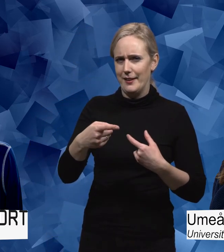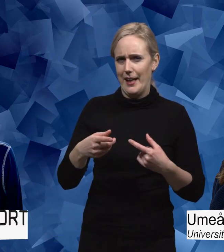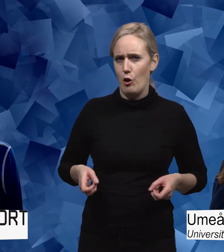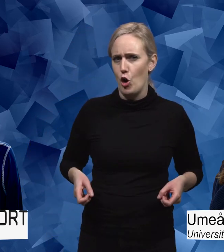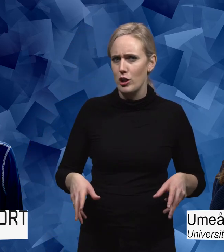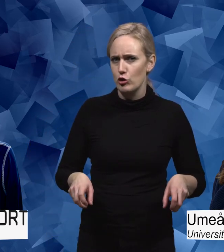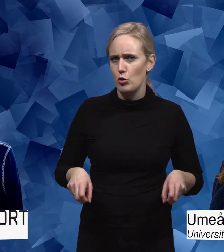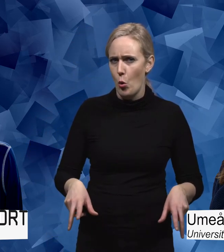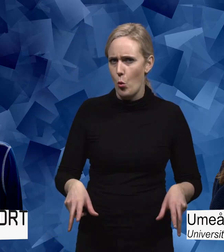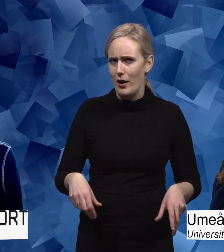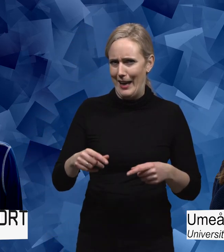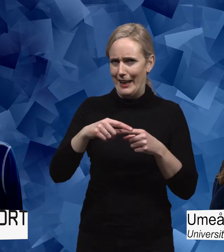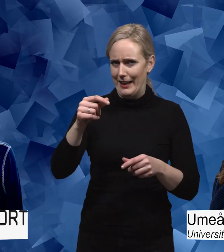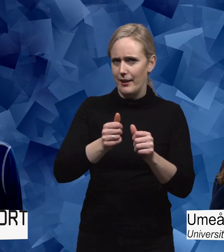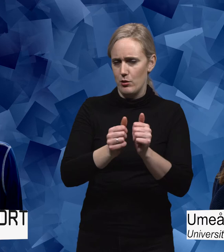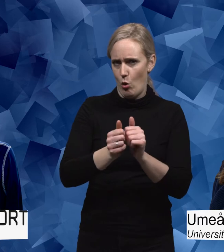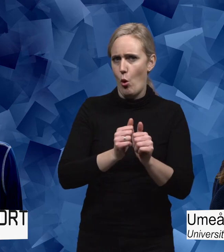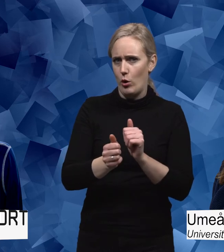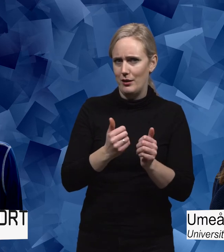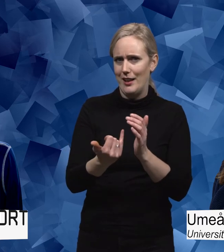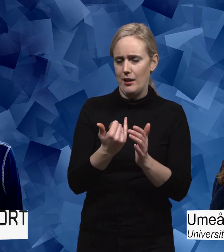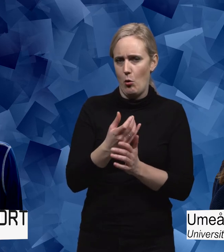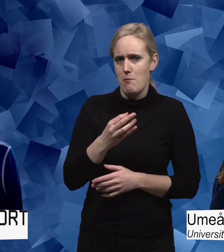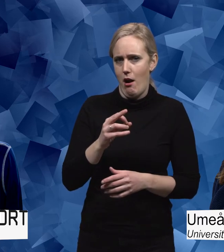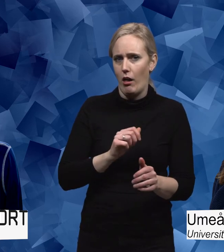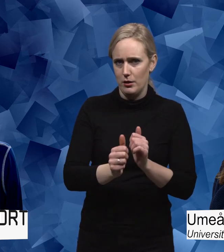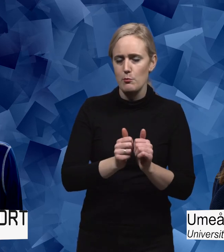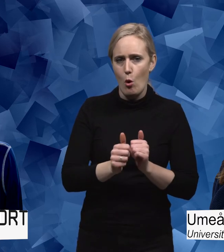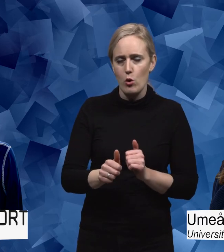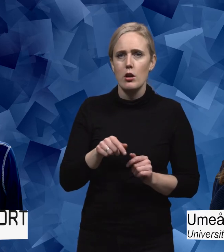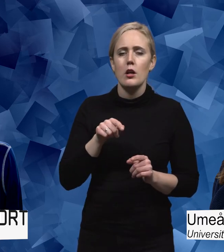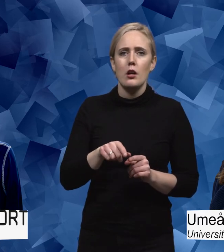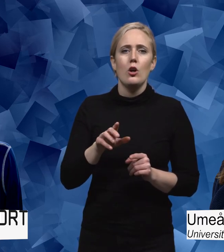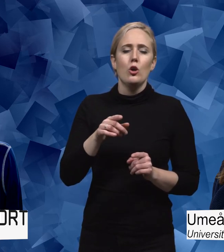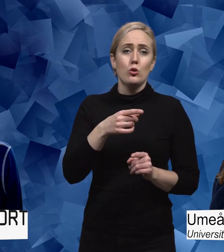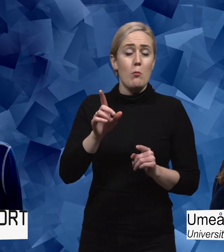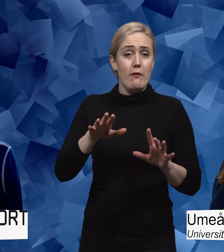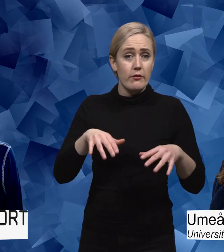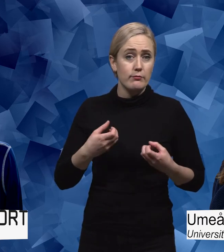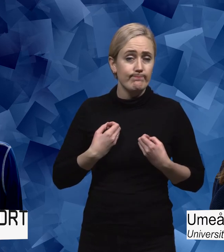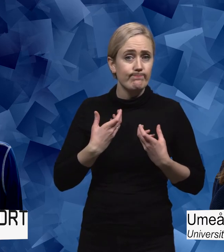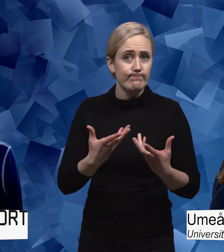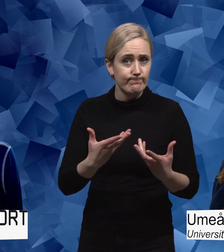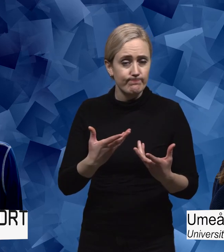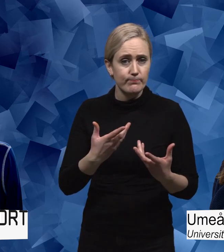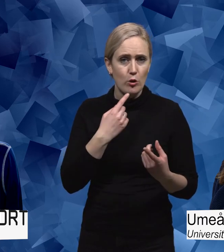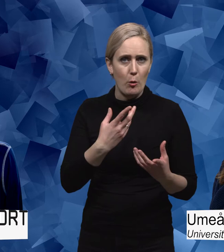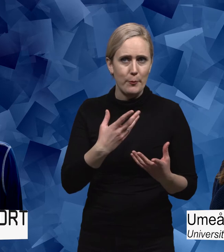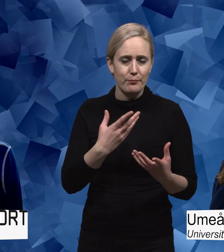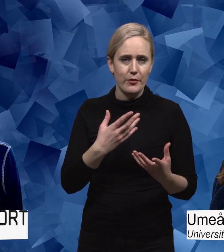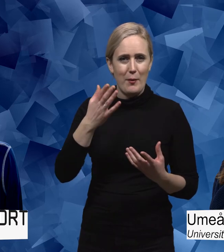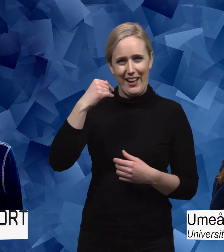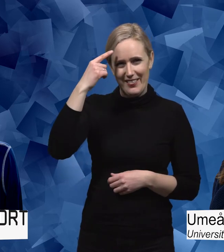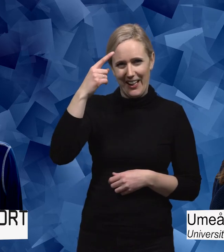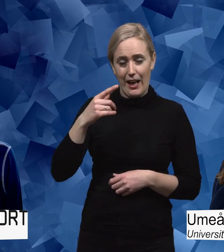rullstolsåkning, alltså elitidrottare inom parasporten som då uttryckte att bara dra en